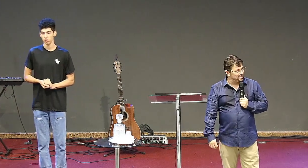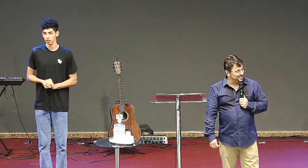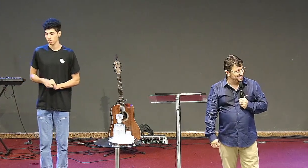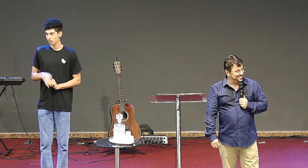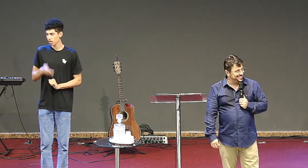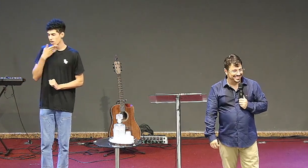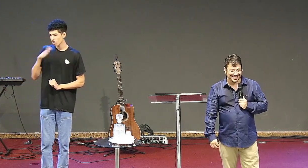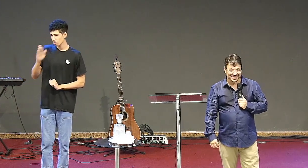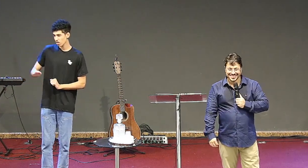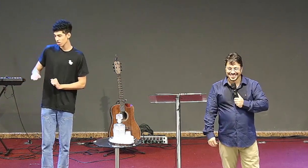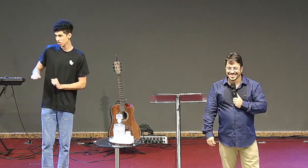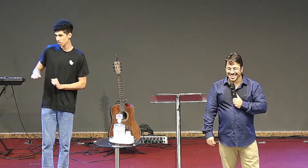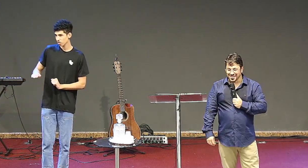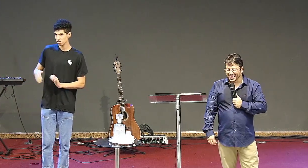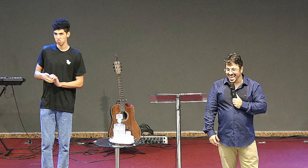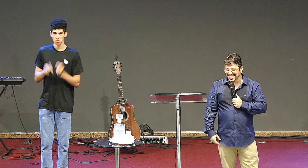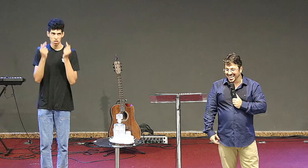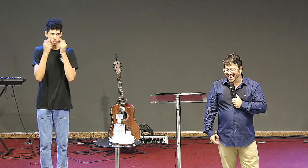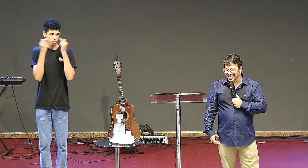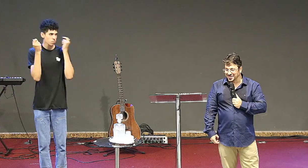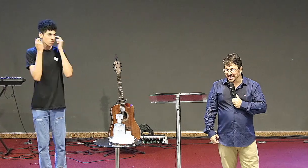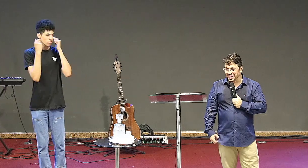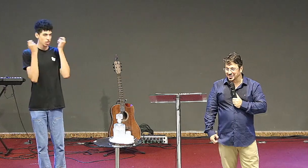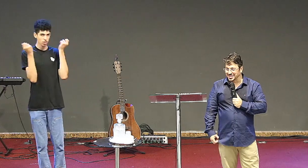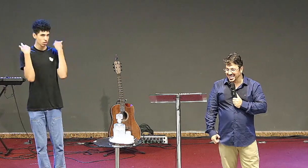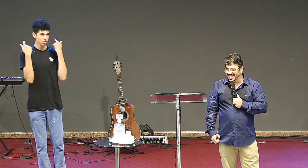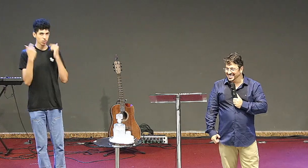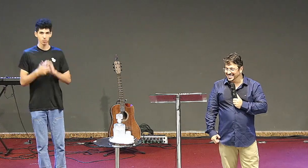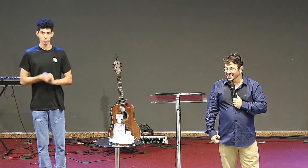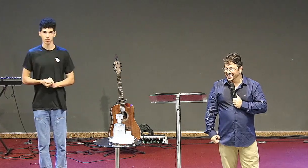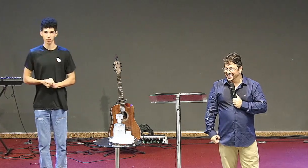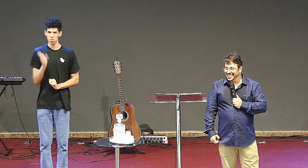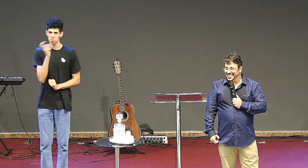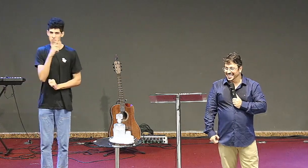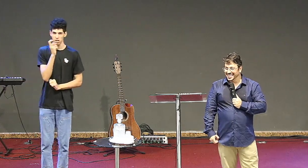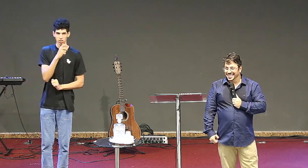uma raiva isso acontece lá na casa de vocês acontecia